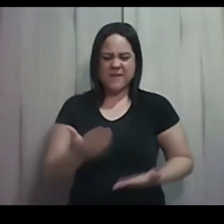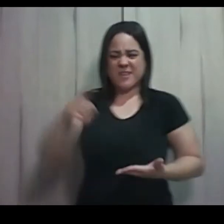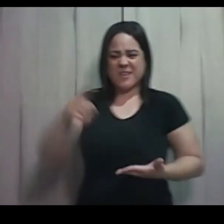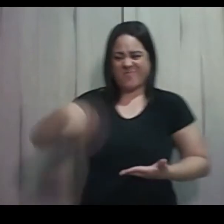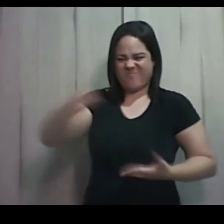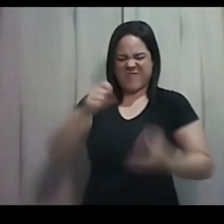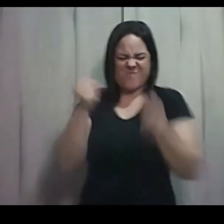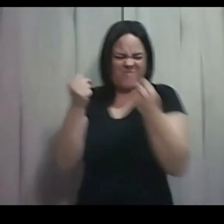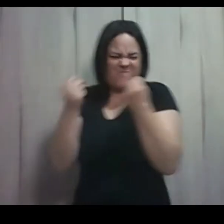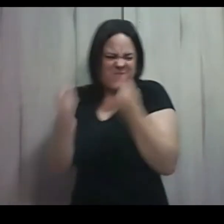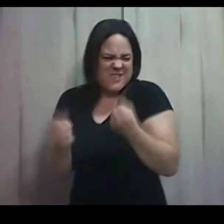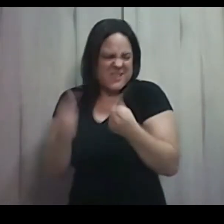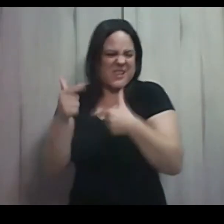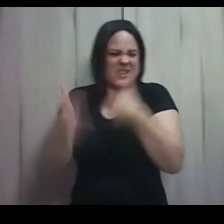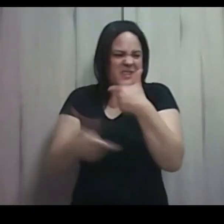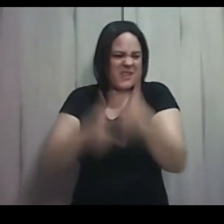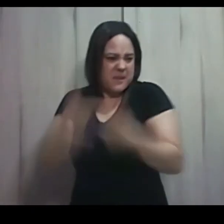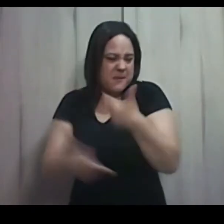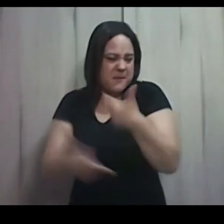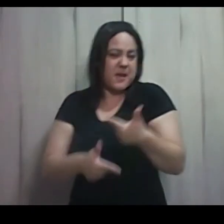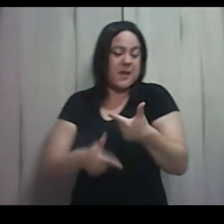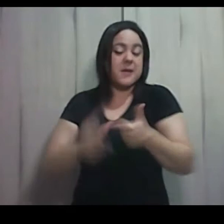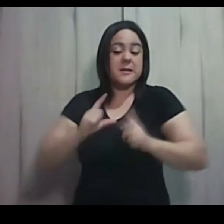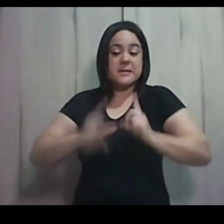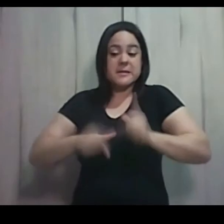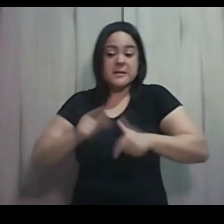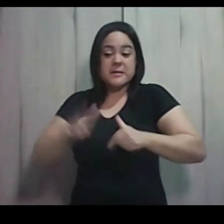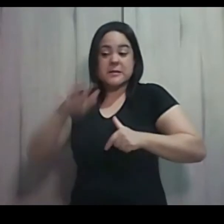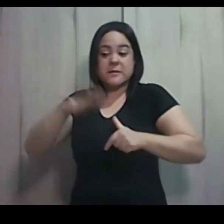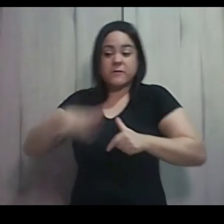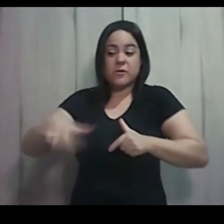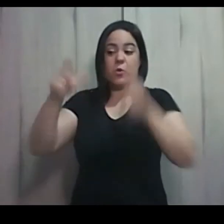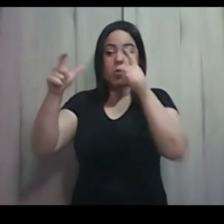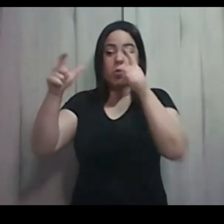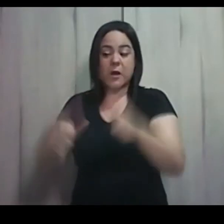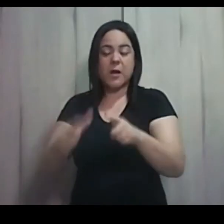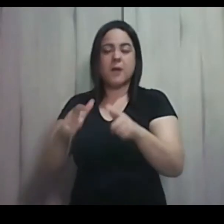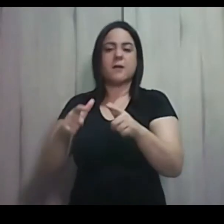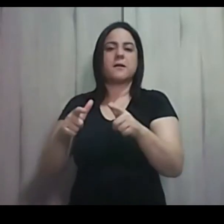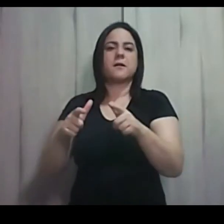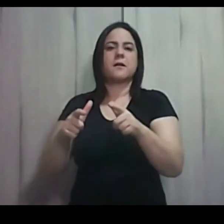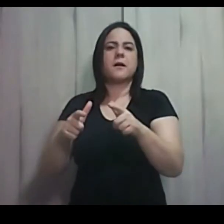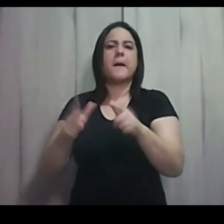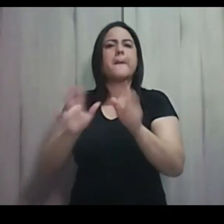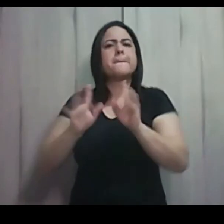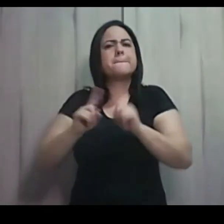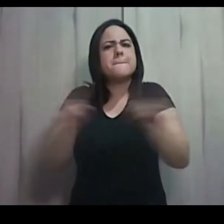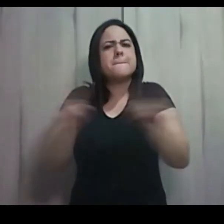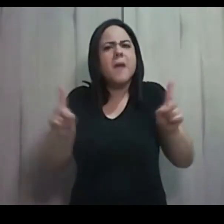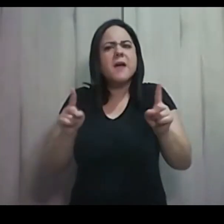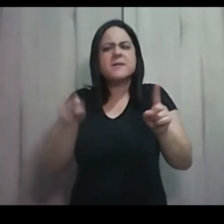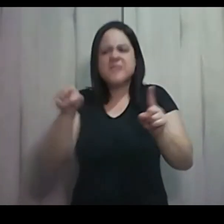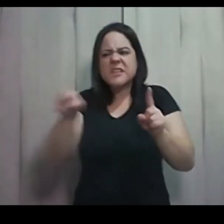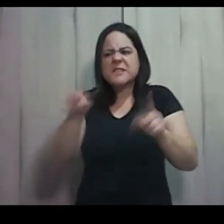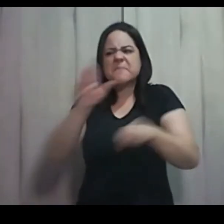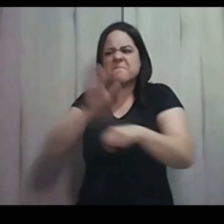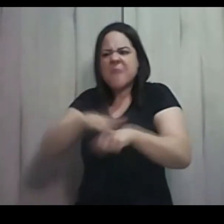edificaram as cidades celeiros. Só que quanto mais os afligiam, mais se multiplicavam,